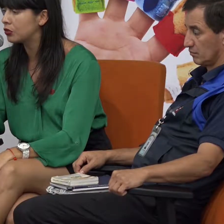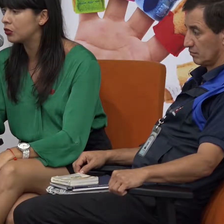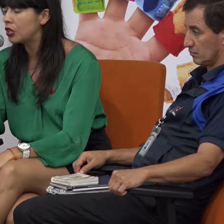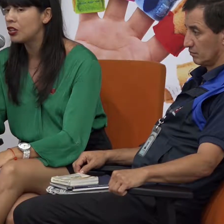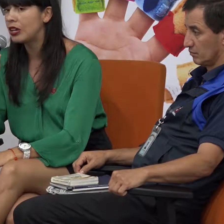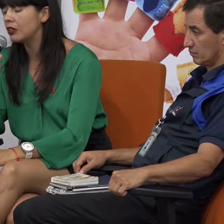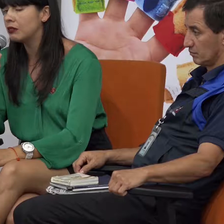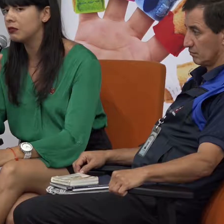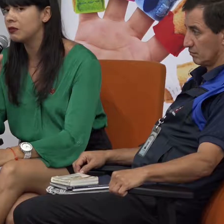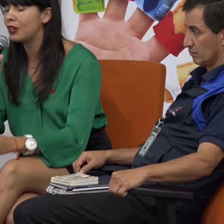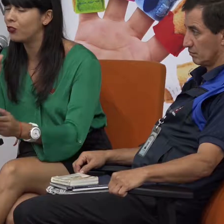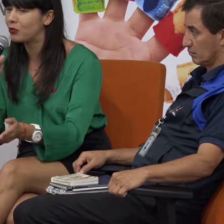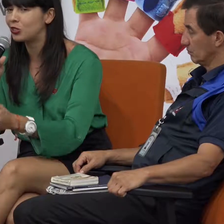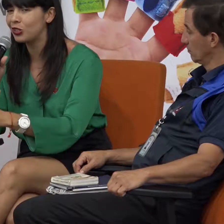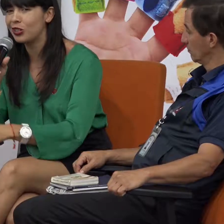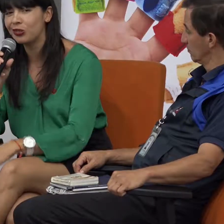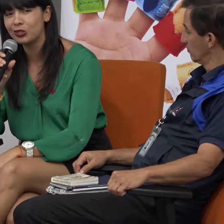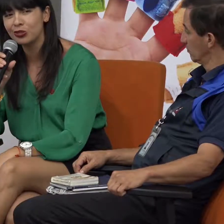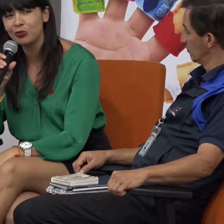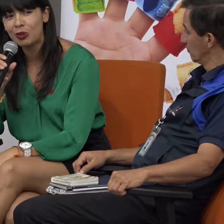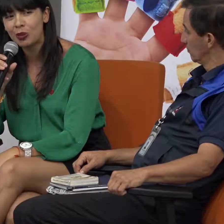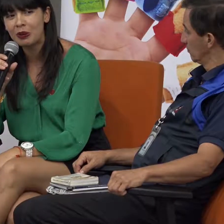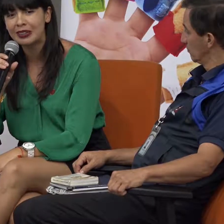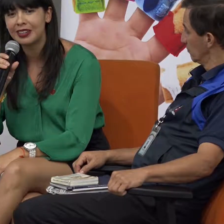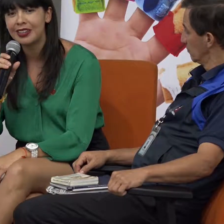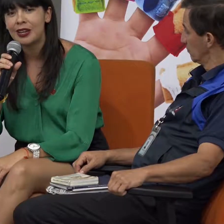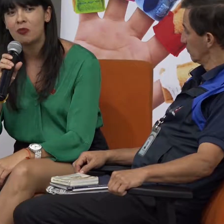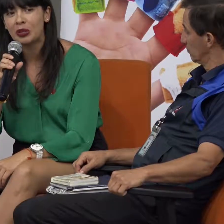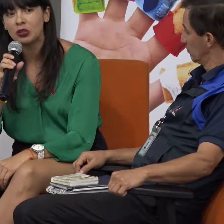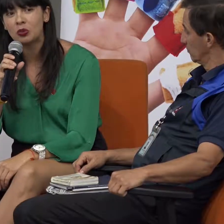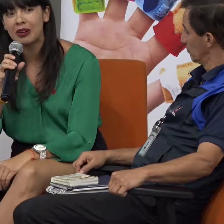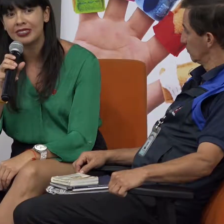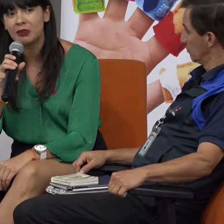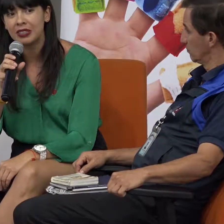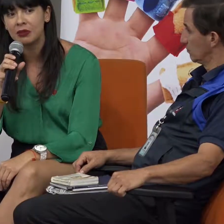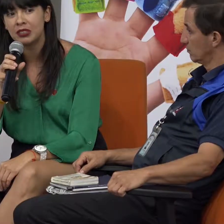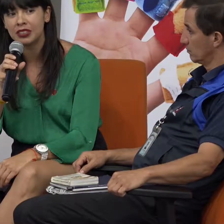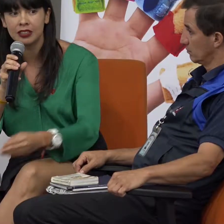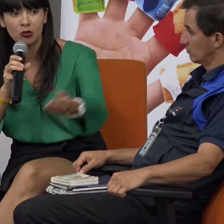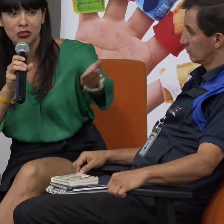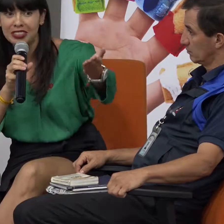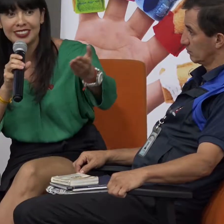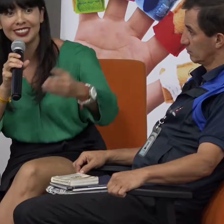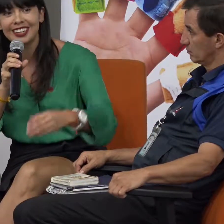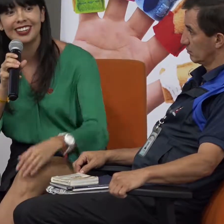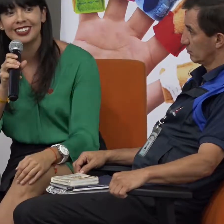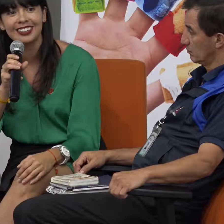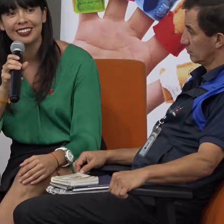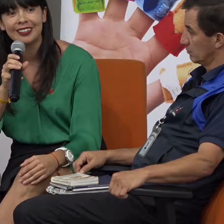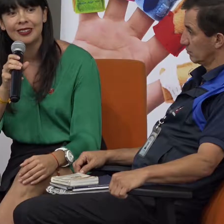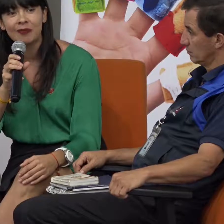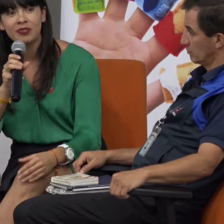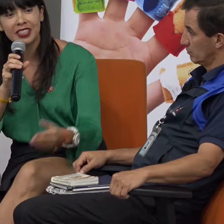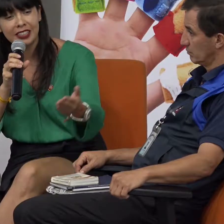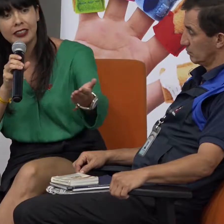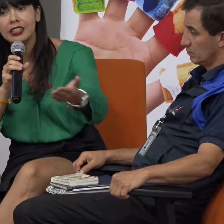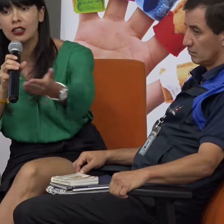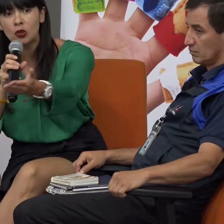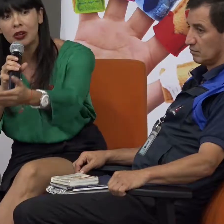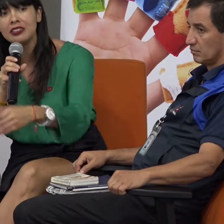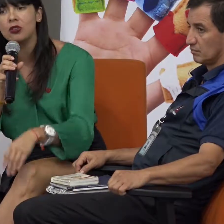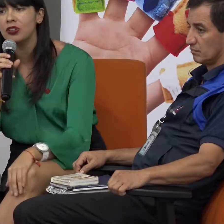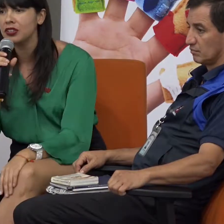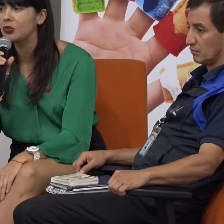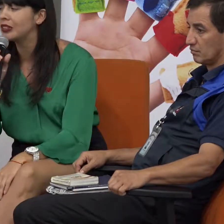formación en la formación en educación superior para que puedan sumarse más y más gente ustedes que están aquí seguir